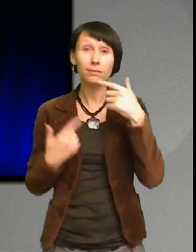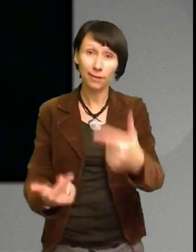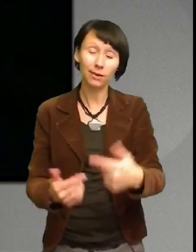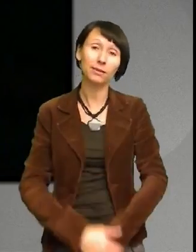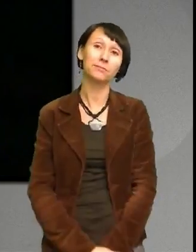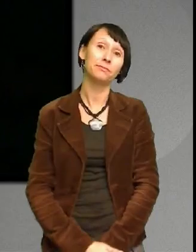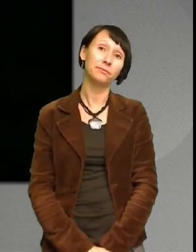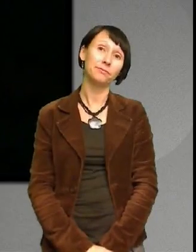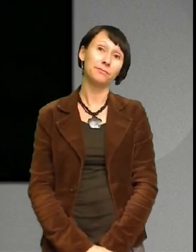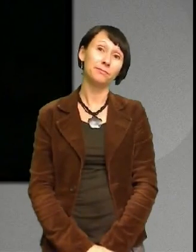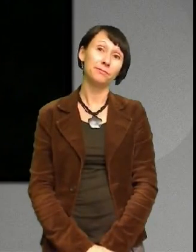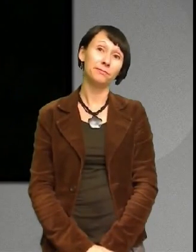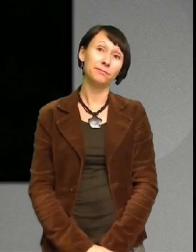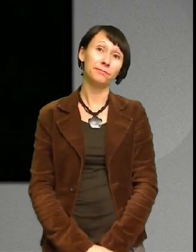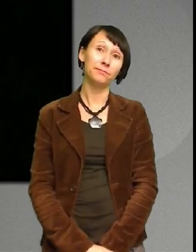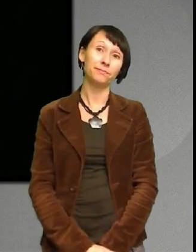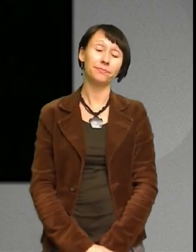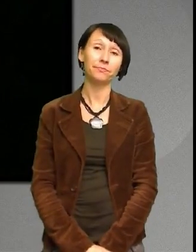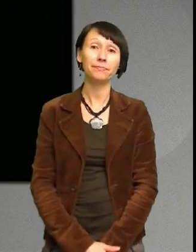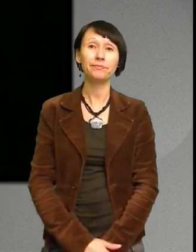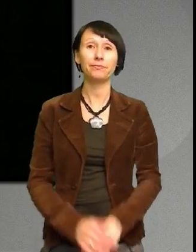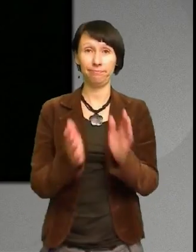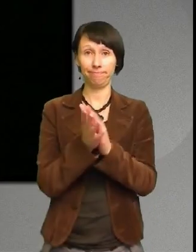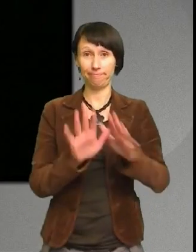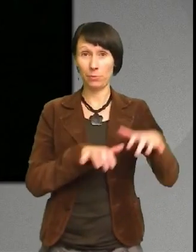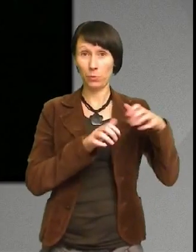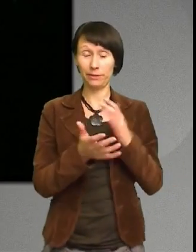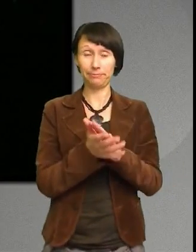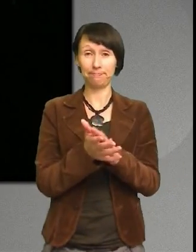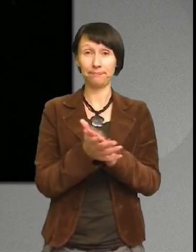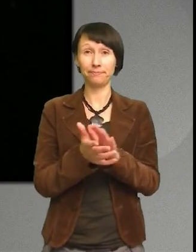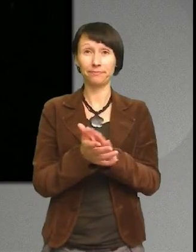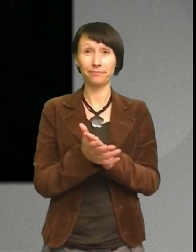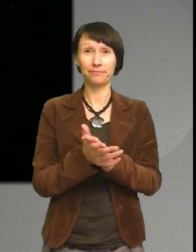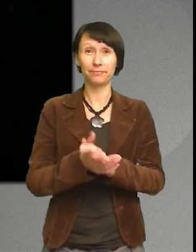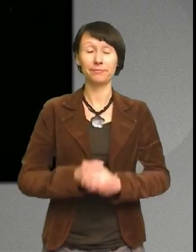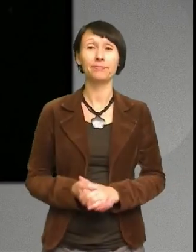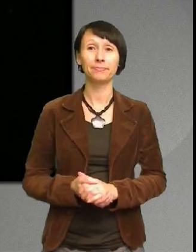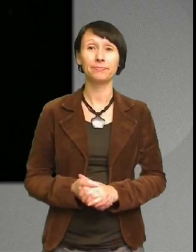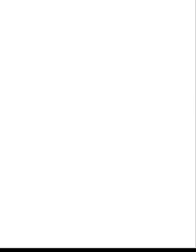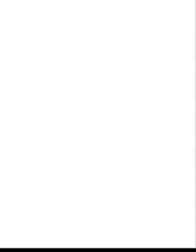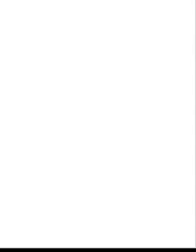för